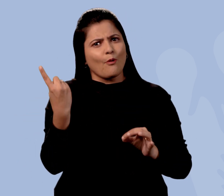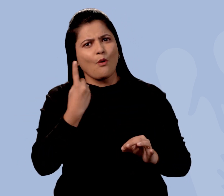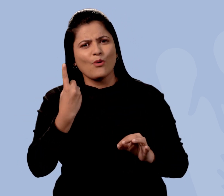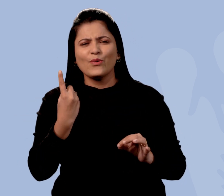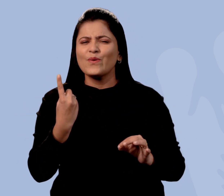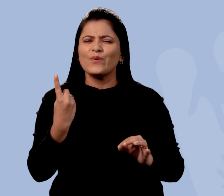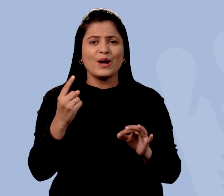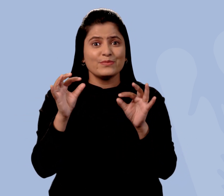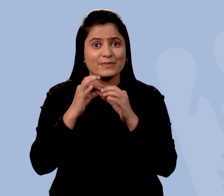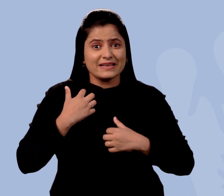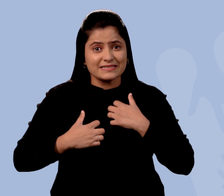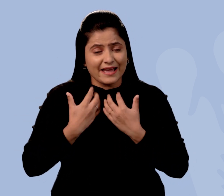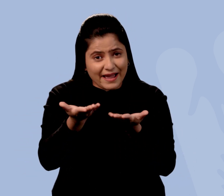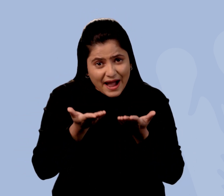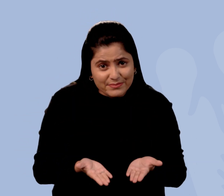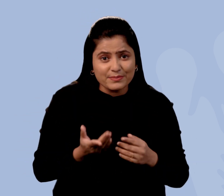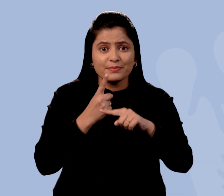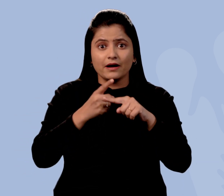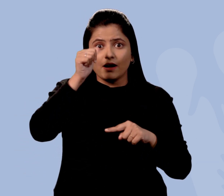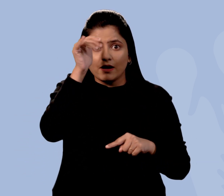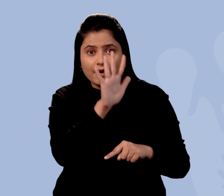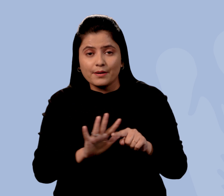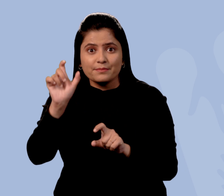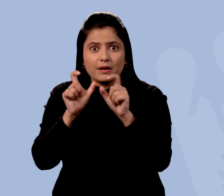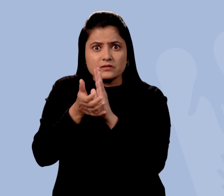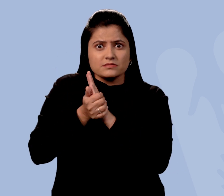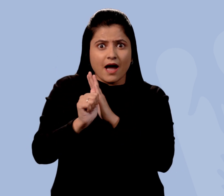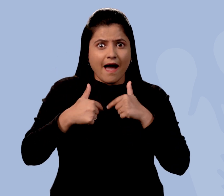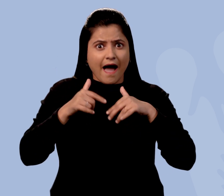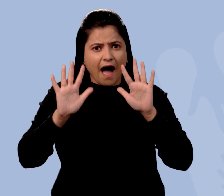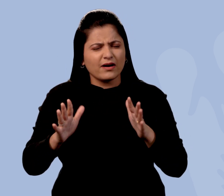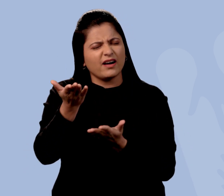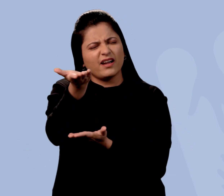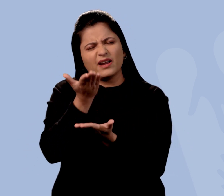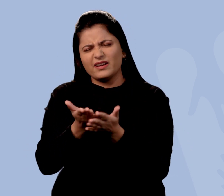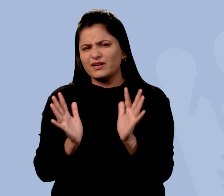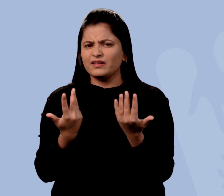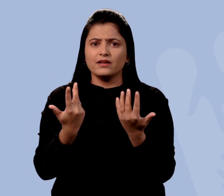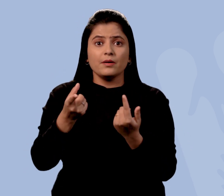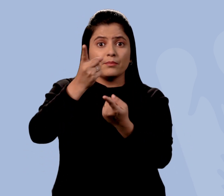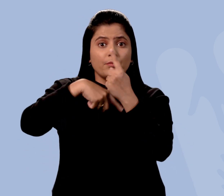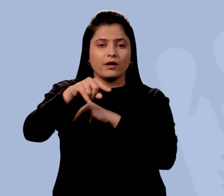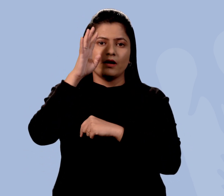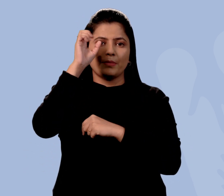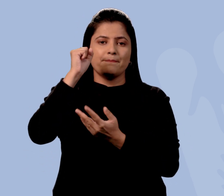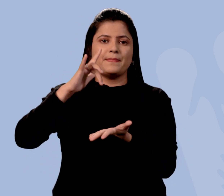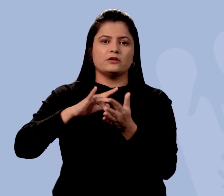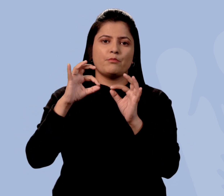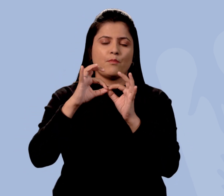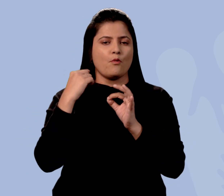अवेदकों का स्वागत है। भारत के अन्य हिस्तों में रहने वाले भी अवेदन कर सकते है। लेकिन आपको अपने रहने के ववस्ता खुद करनी